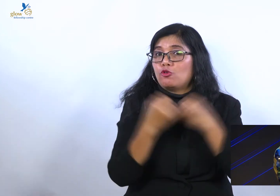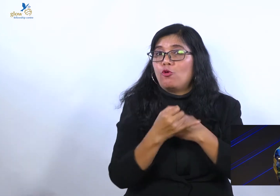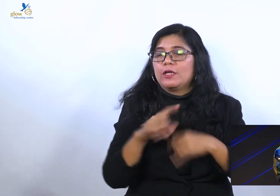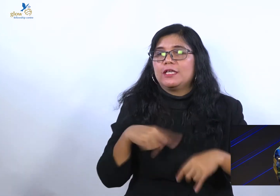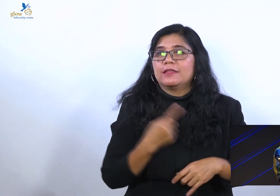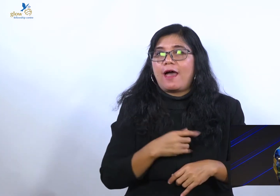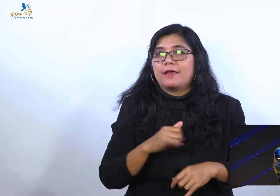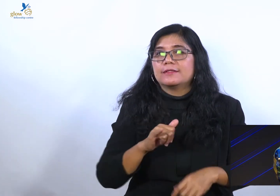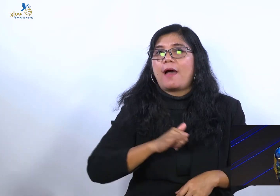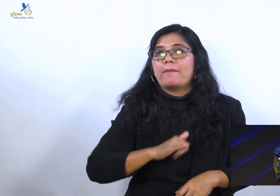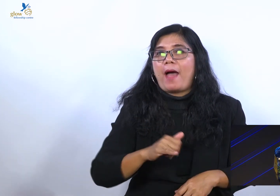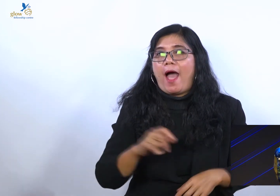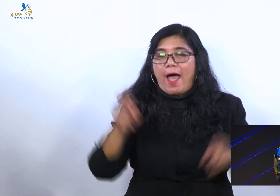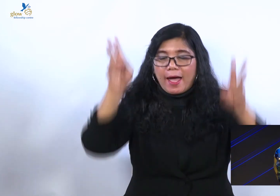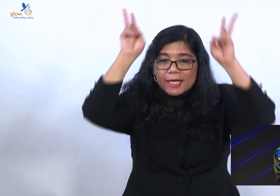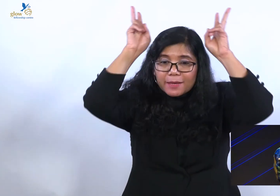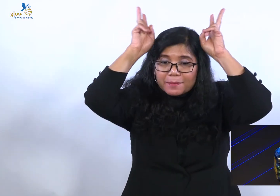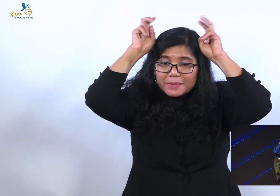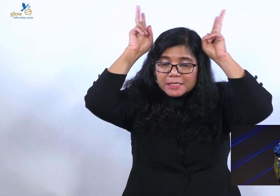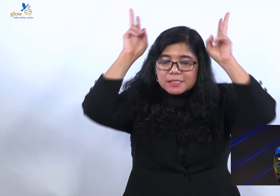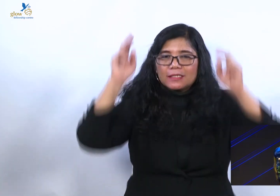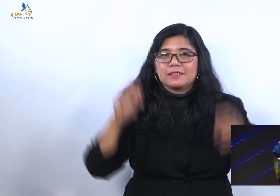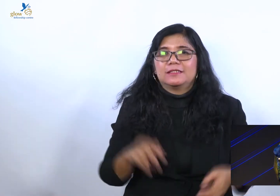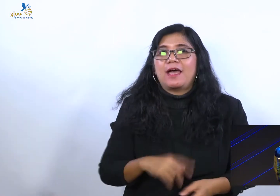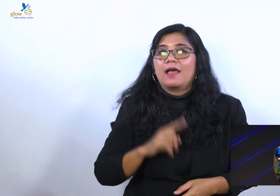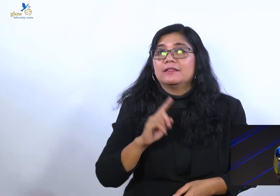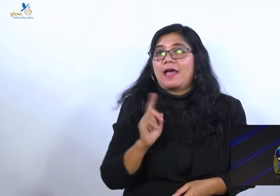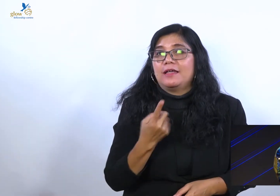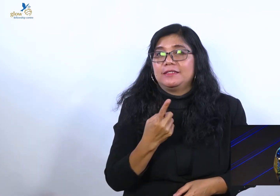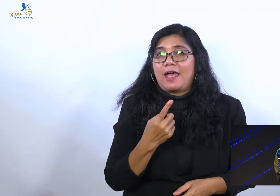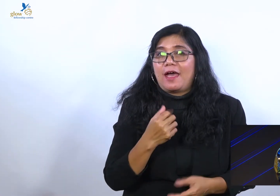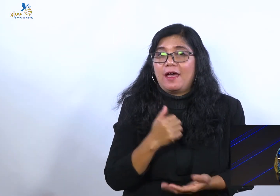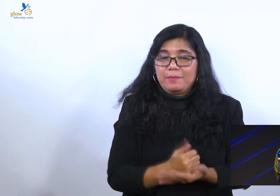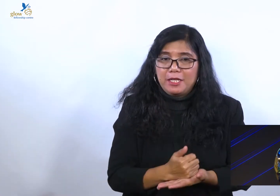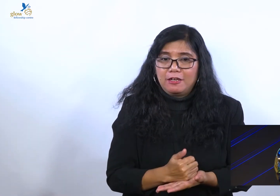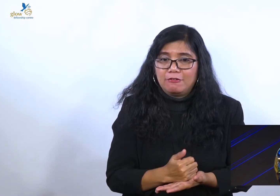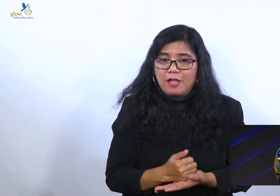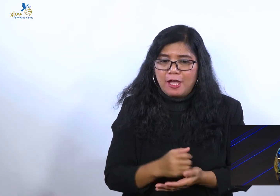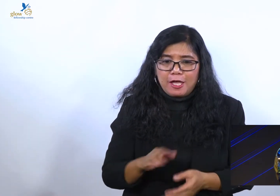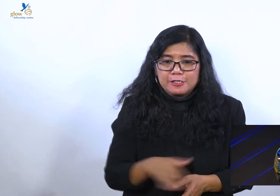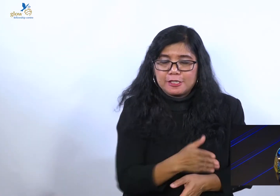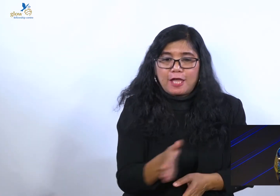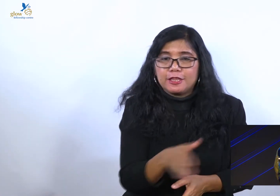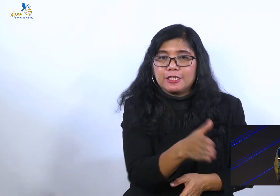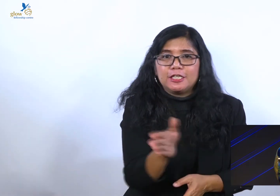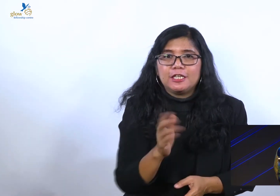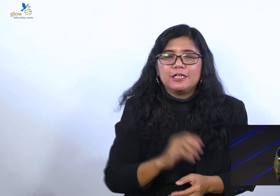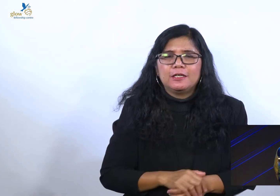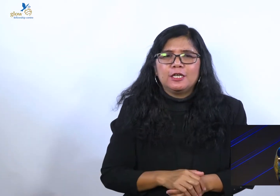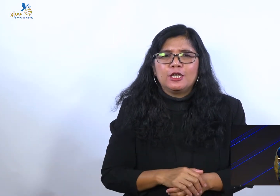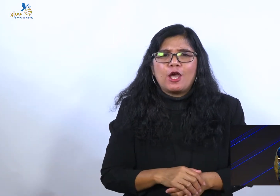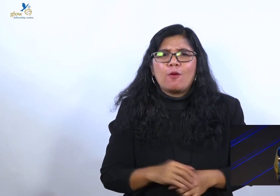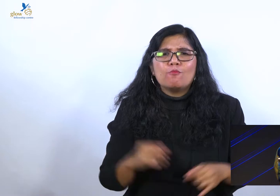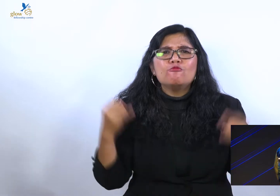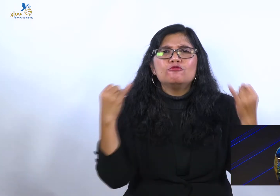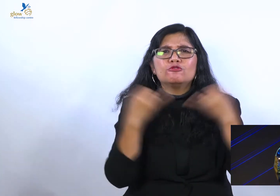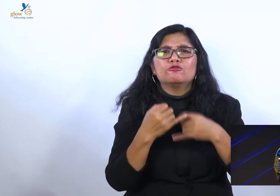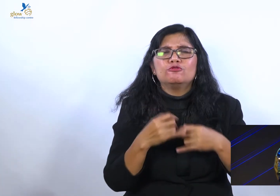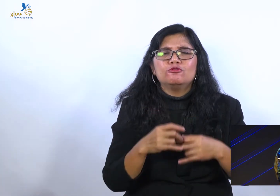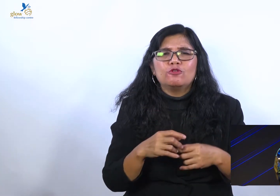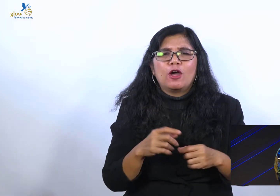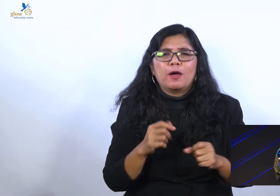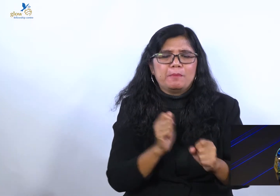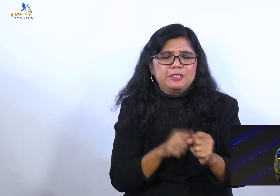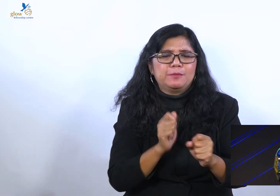Panggilan kita berbeda-beda. Musuh kita tetap sama. Dan strateginya itu saja. Strategi musuh selalu apa? Menciptakan